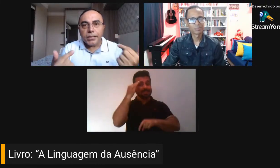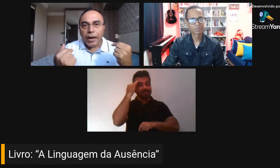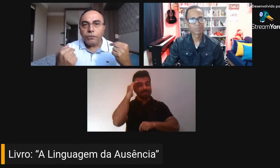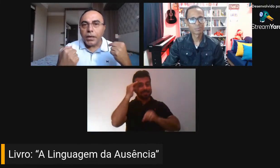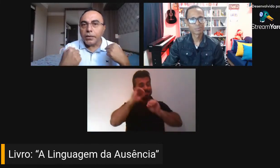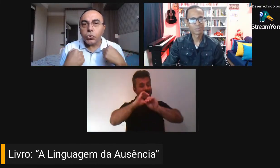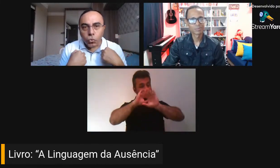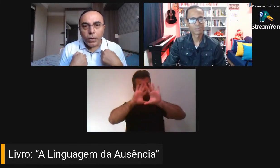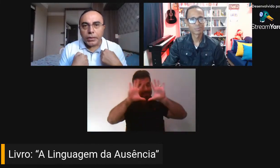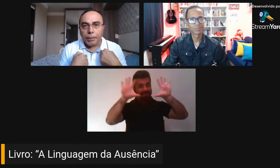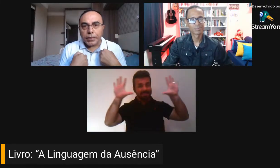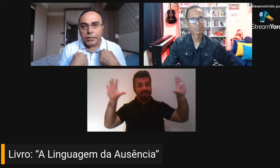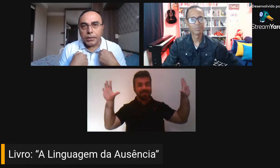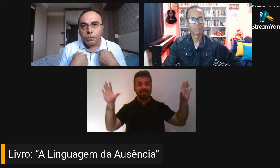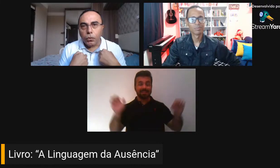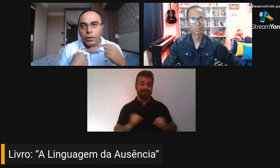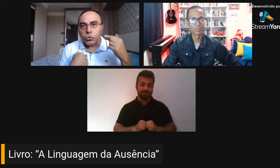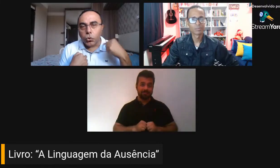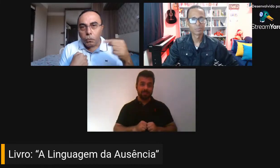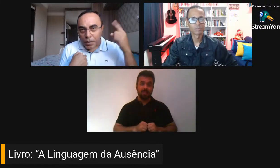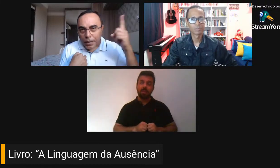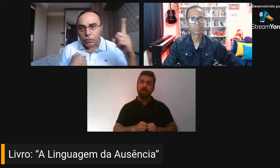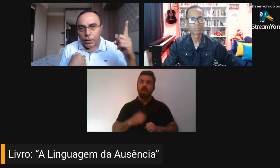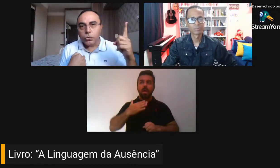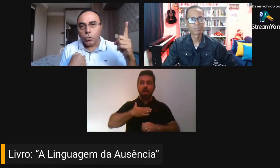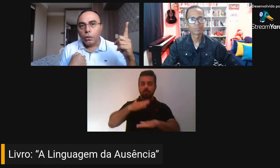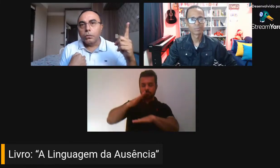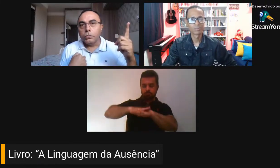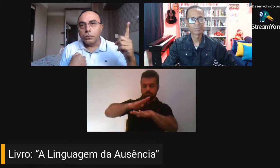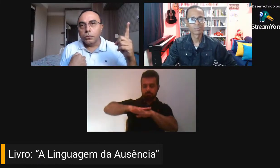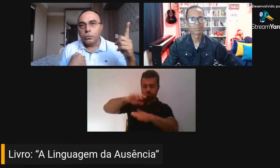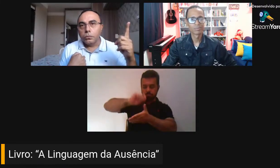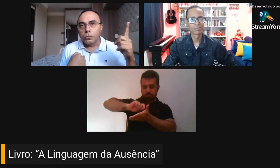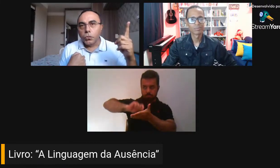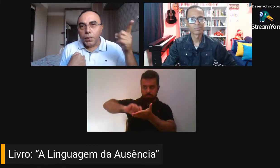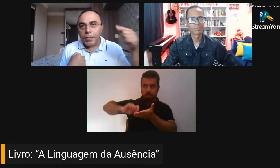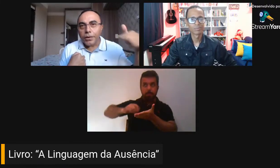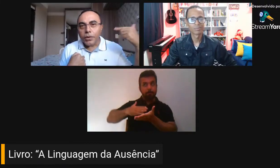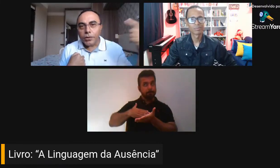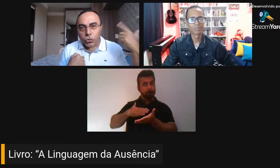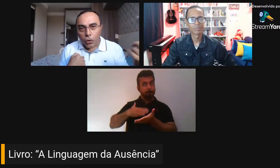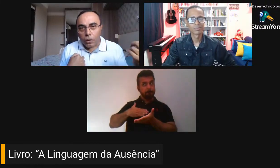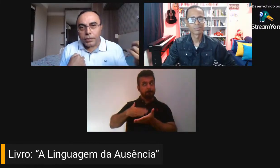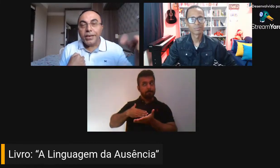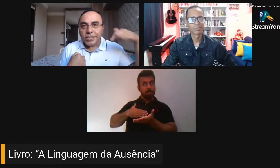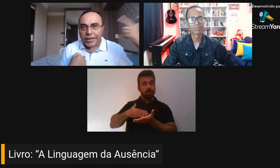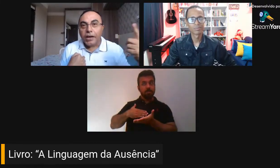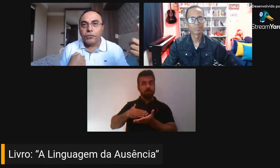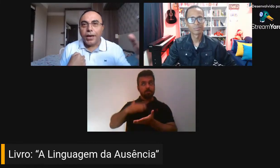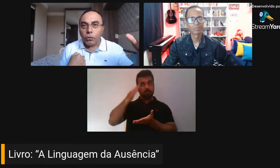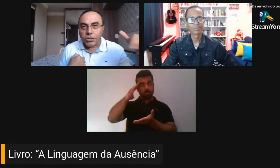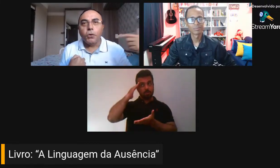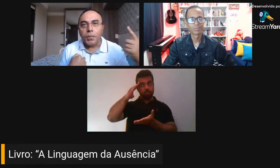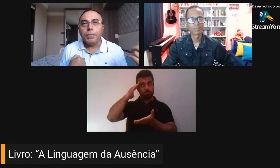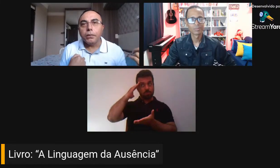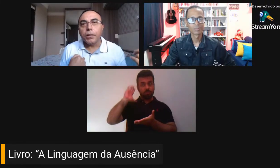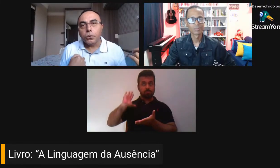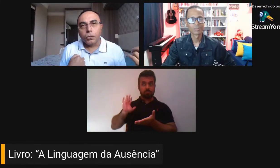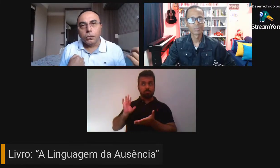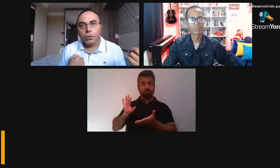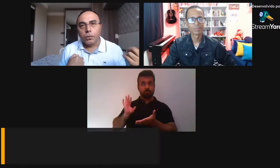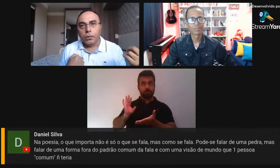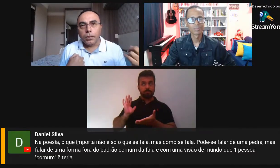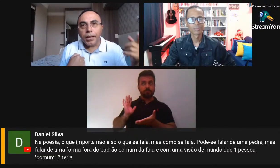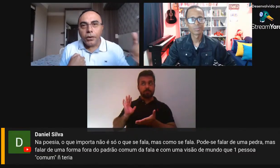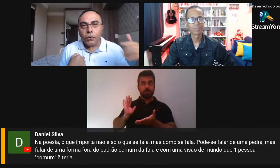Quem escreve tem a sua interpretação, porque eu sou o primeiro leitor. o primeiro leitor, quem escreve é o seu primeiro